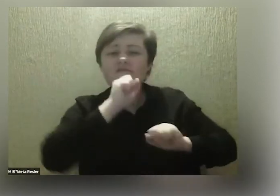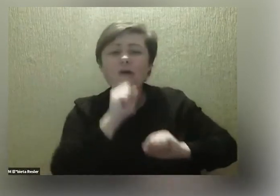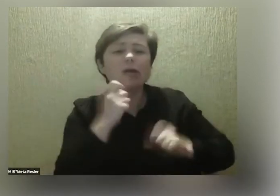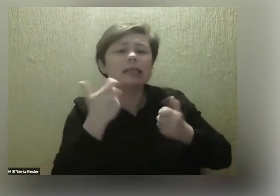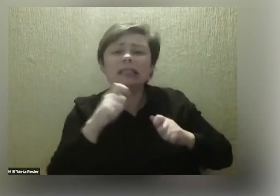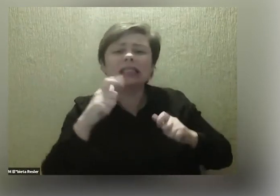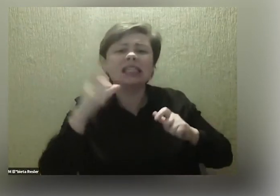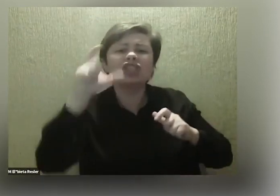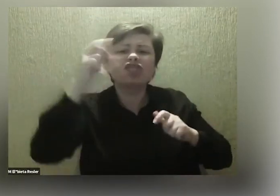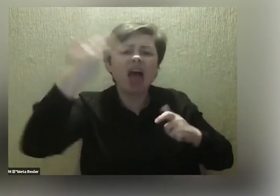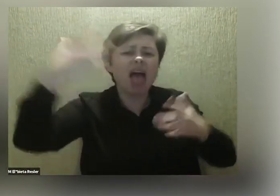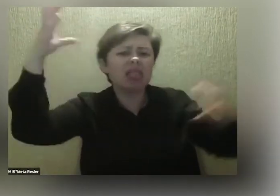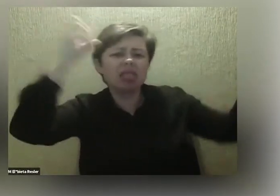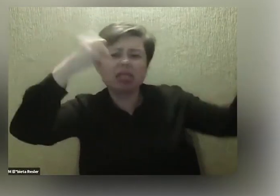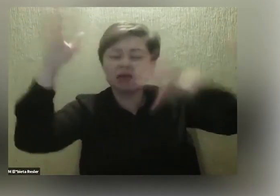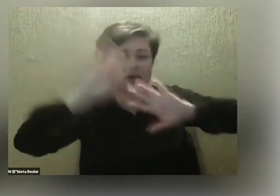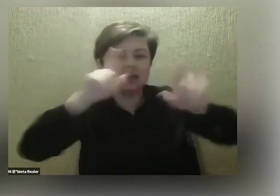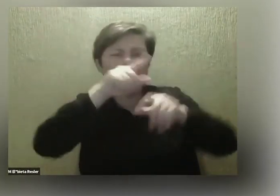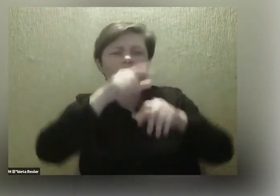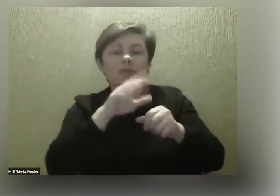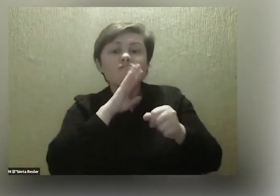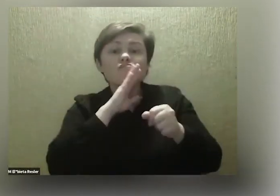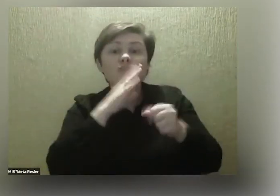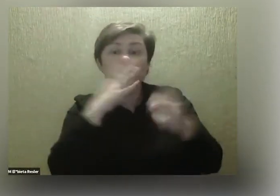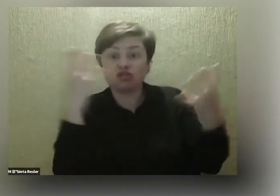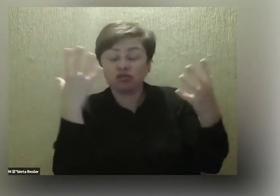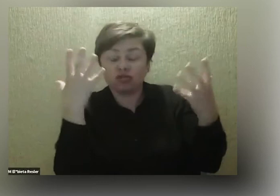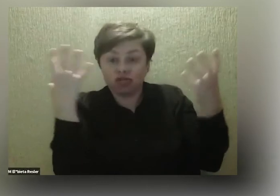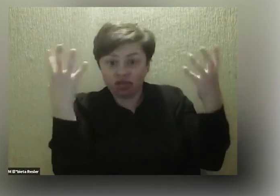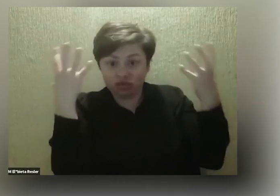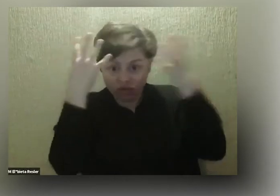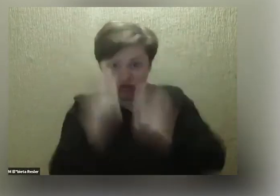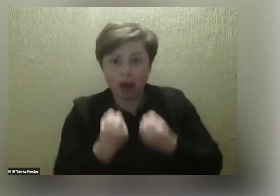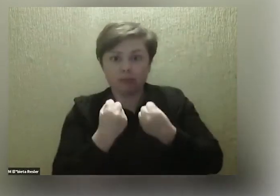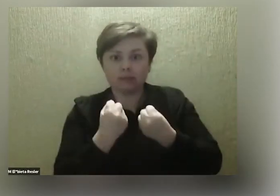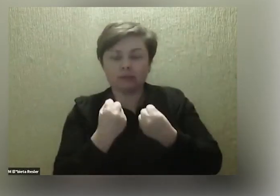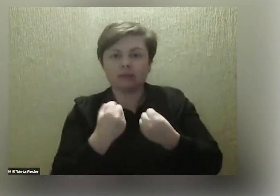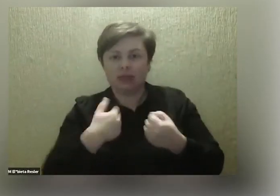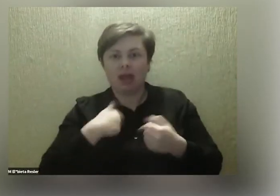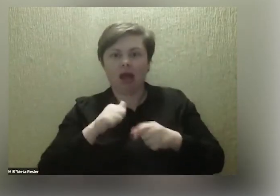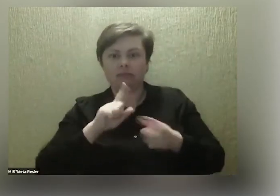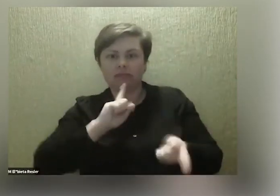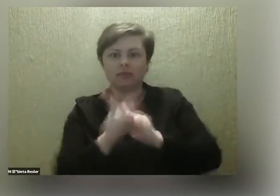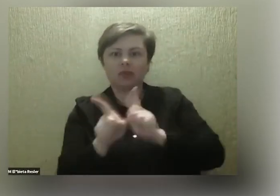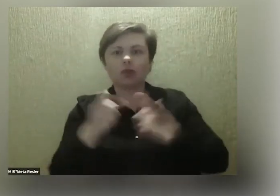zarysy, cienie, cokolwiek. Tylko tam jest ciemno zupełnie. Stajemy się na chwilę osobami niewidomymi.